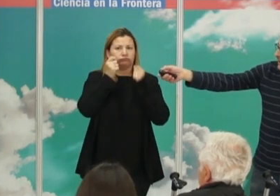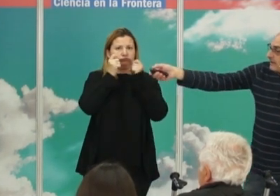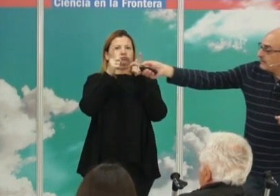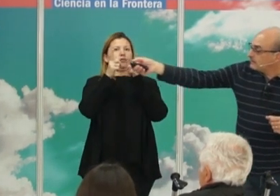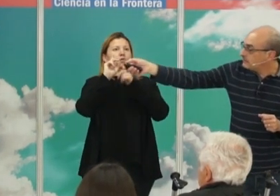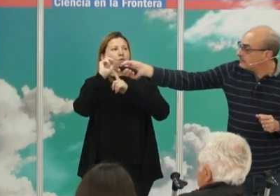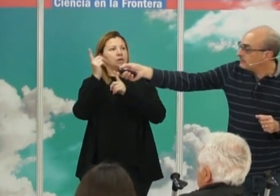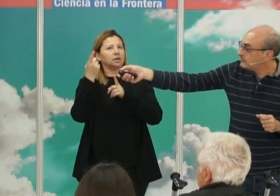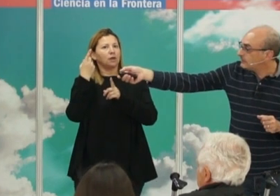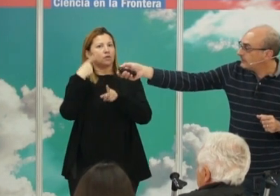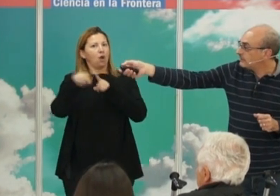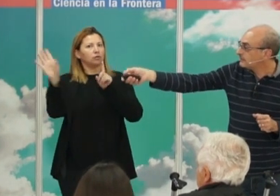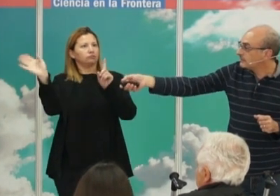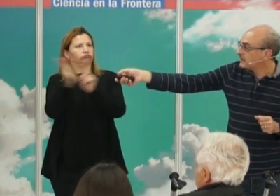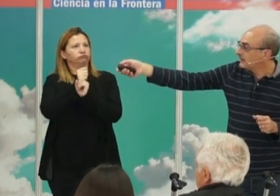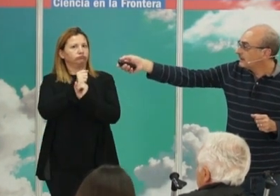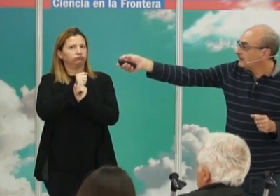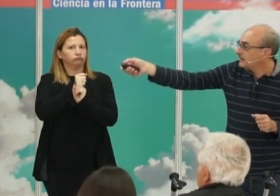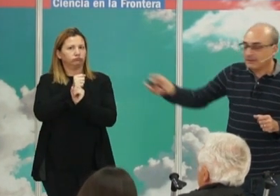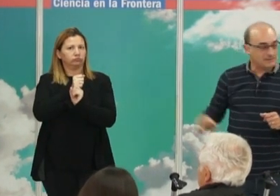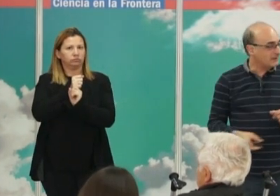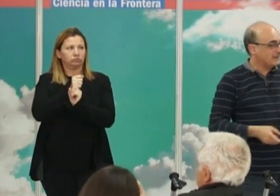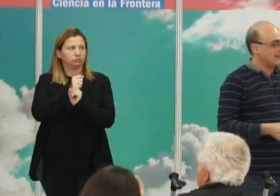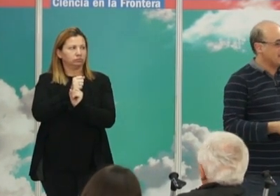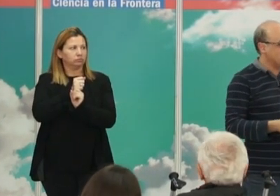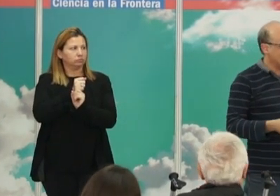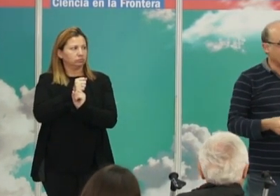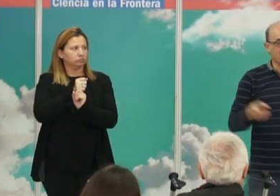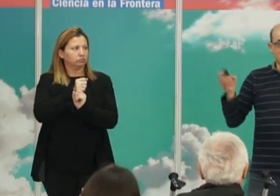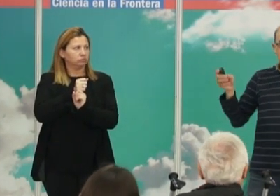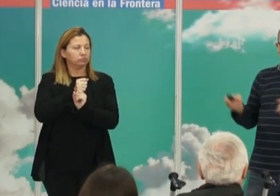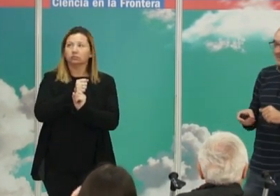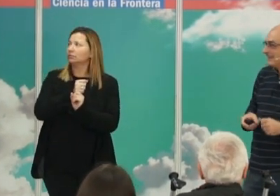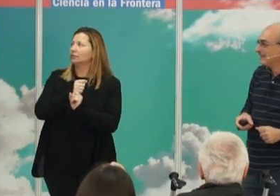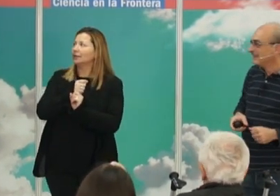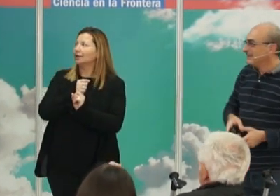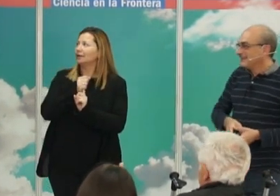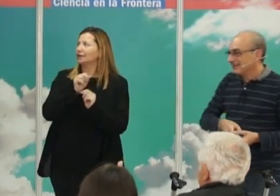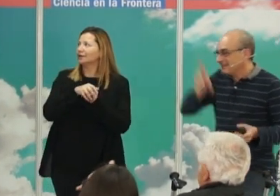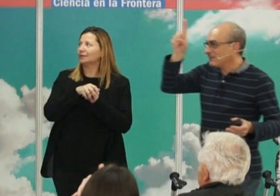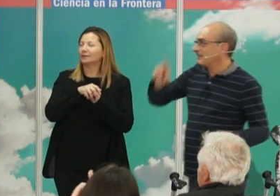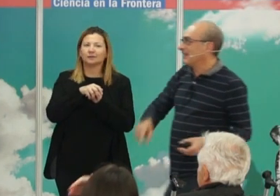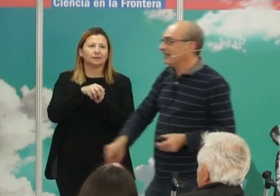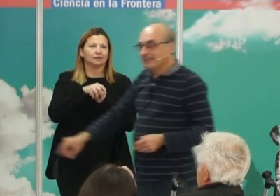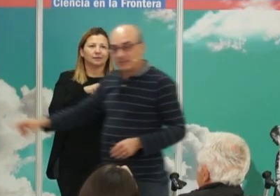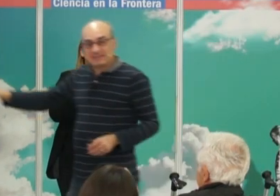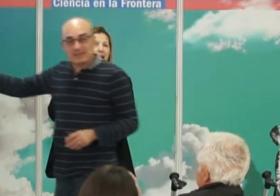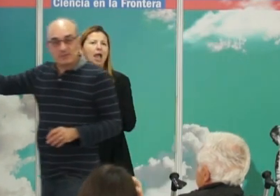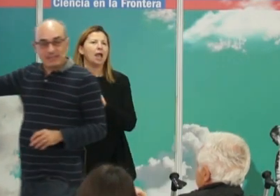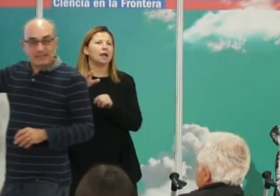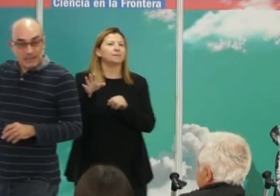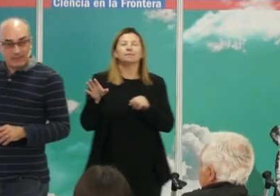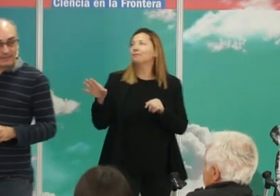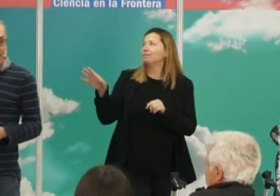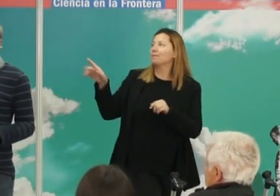Toda la comunidad... ¡Uy! No absorbe nada. Ah, No pasa nada. Toda